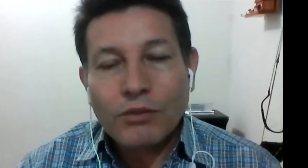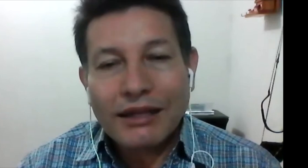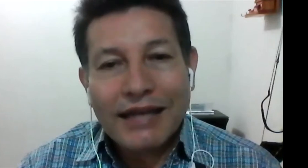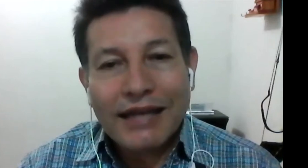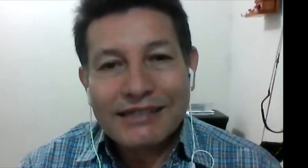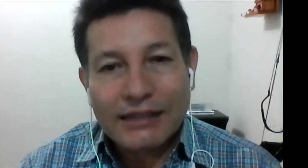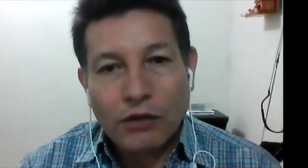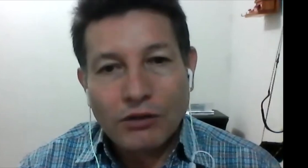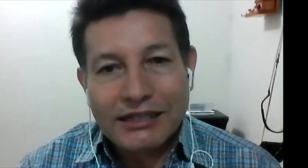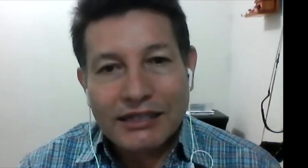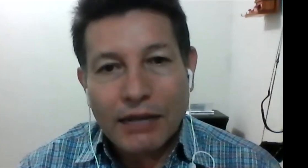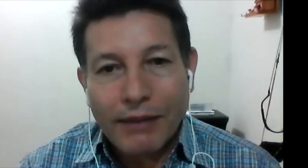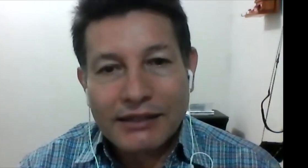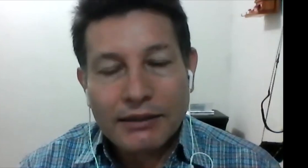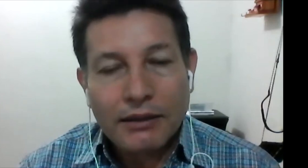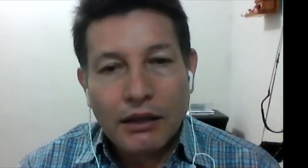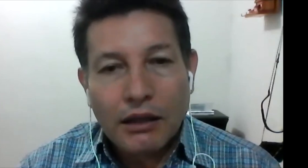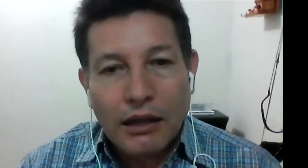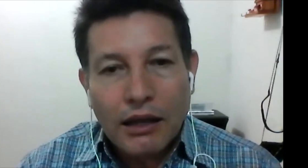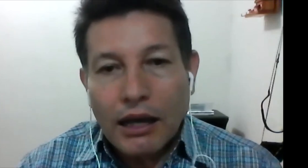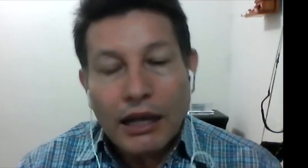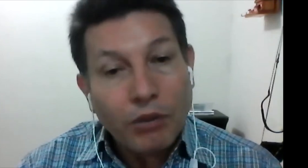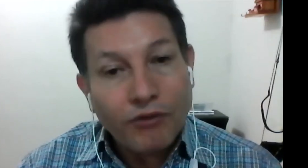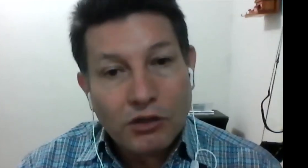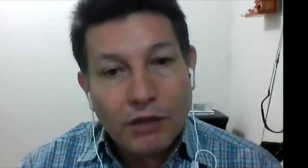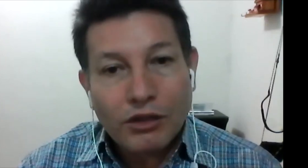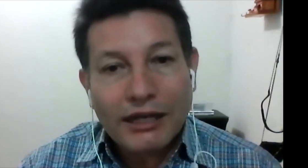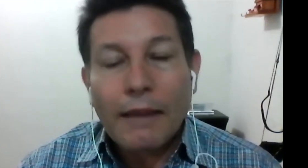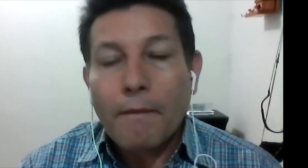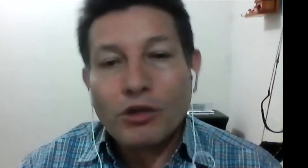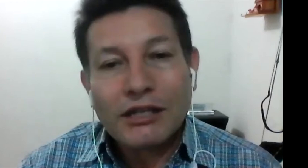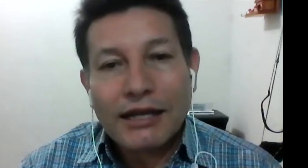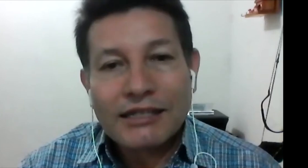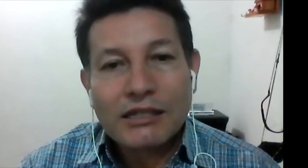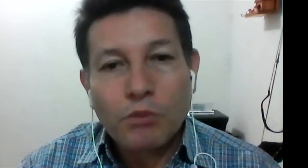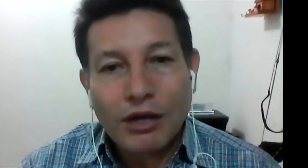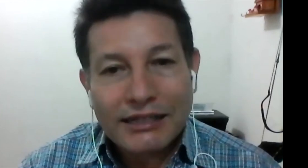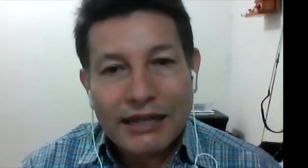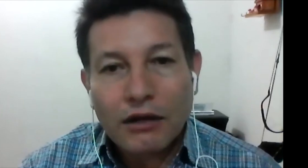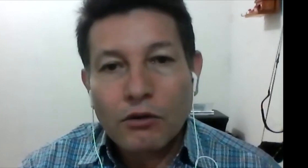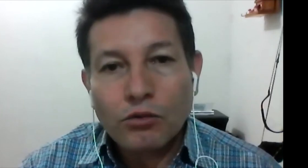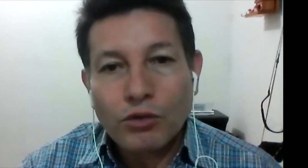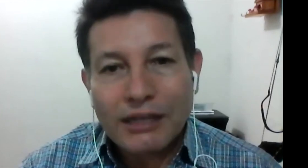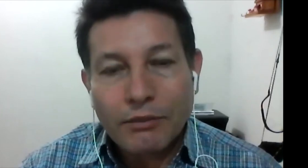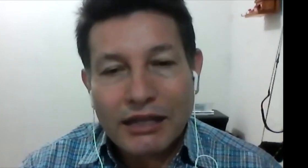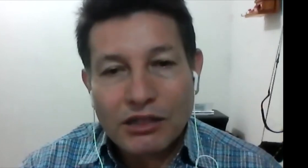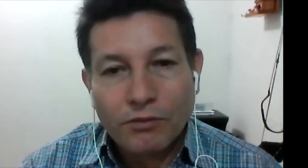Humanidades de la Universidad del Valle. A la profesora Mónica, muchas gracias por aceptar nuestra invitación.